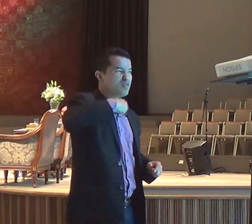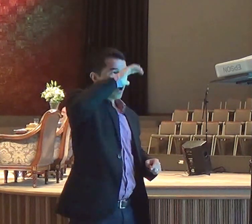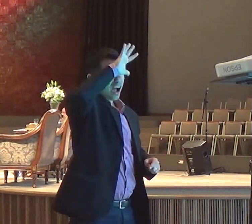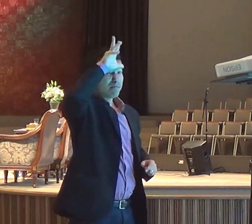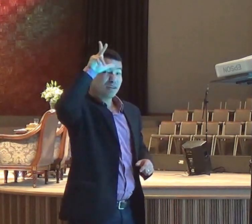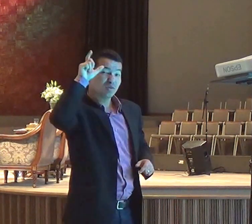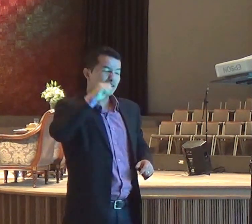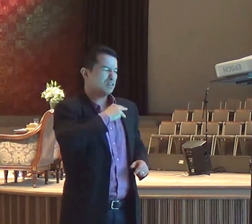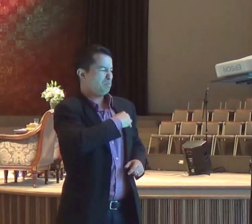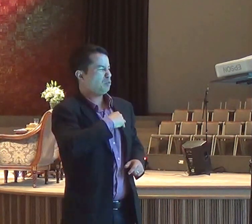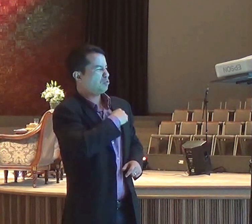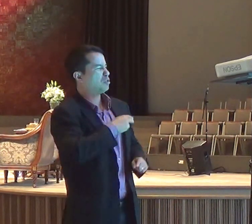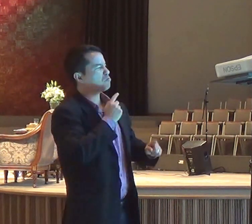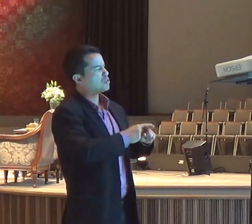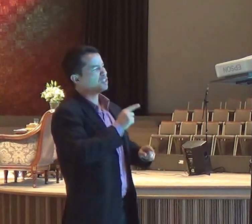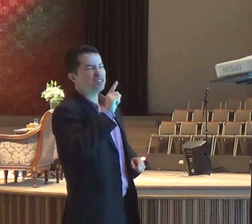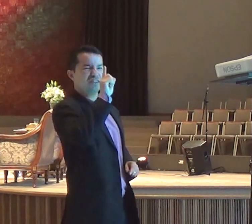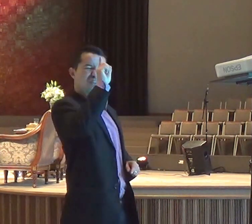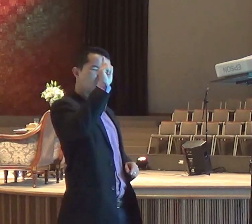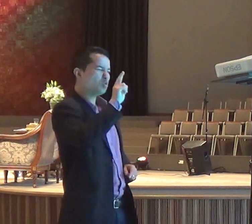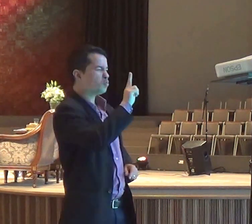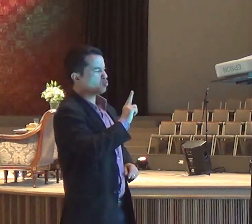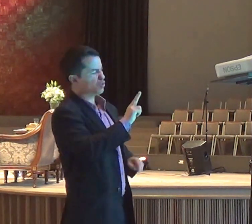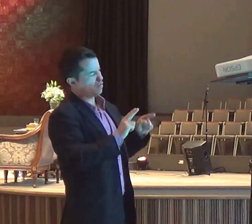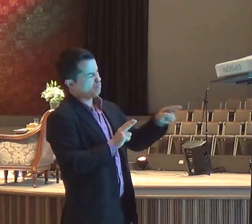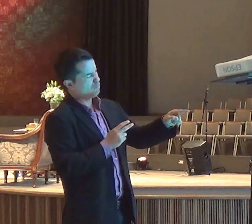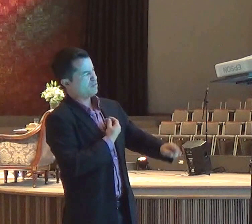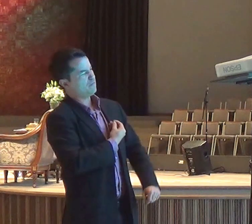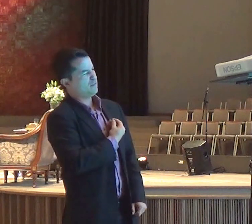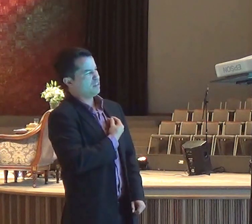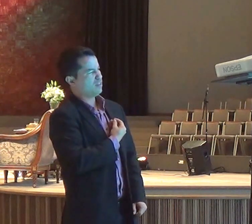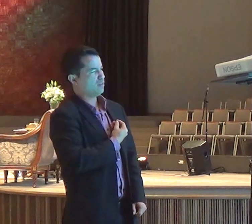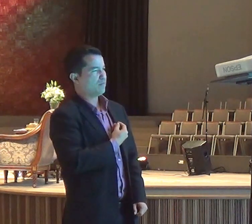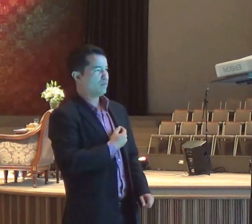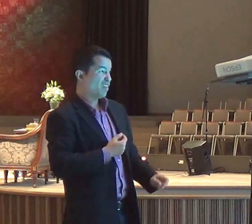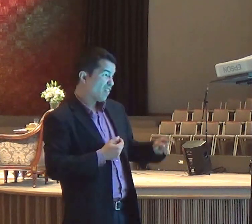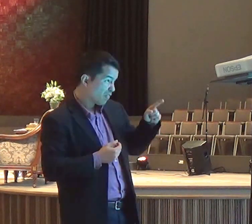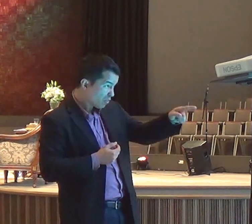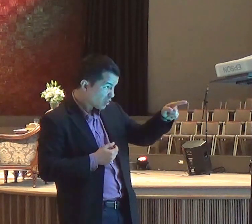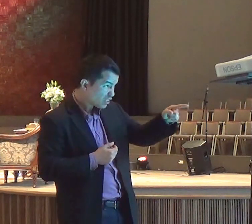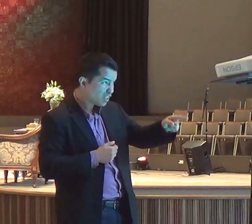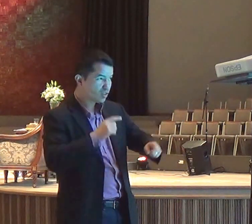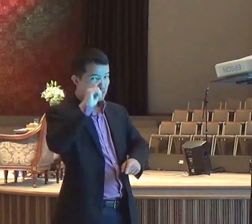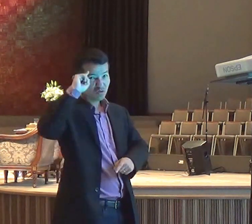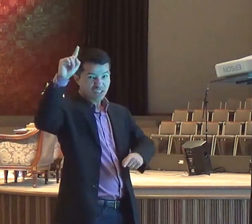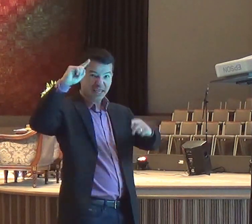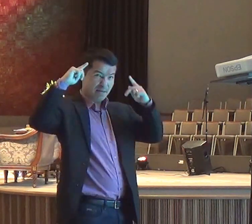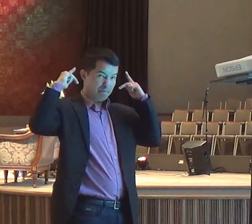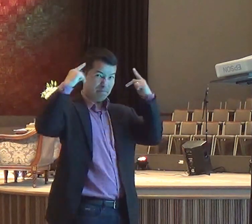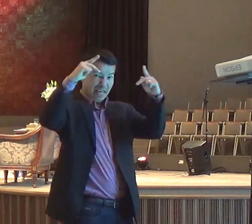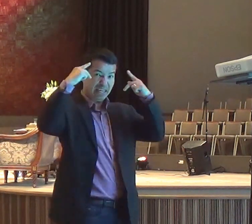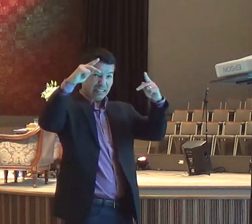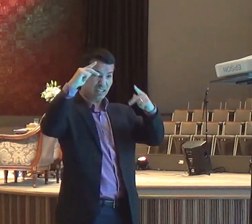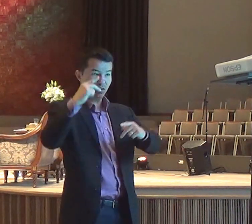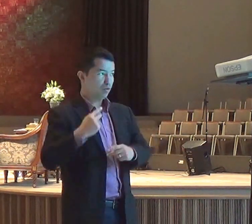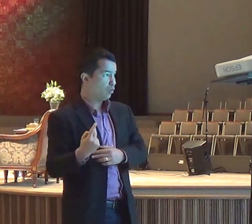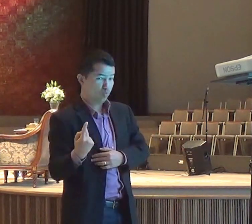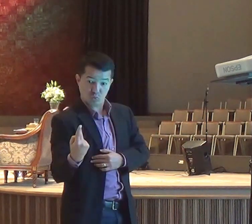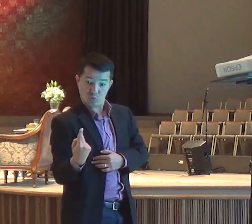e eles disseram para mim assim, o senhor, numa mensagem do senhor, nós sentimos Deus nos